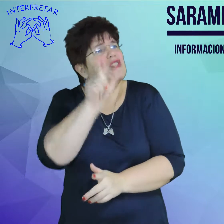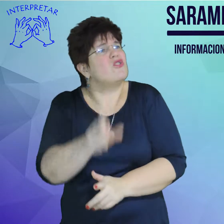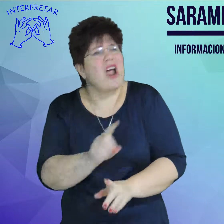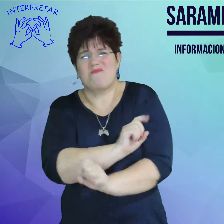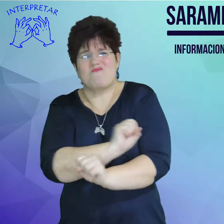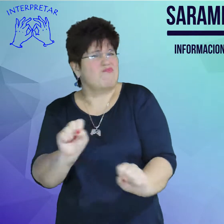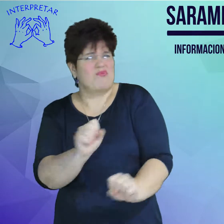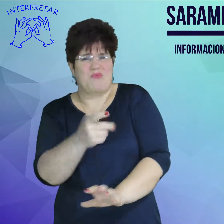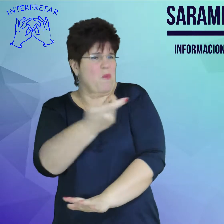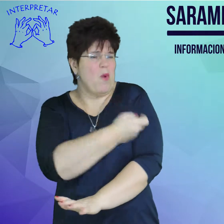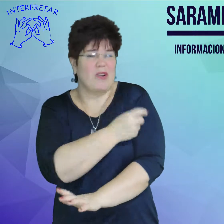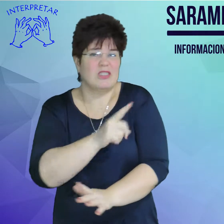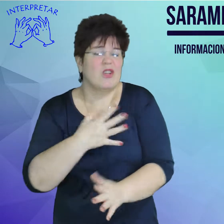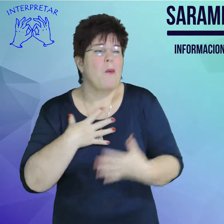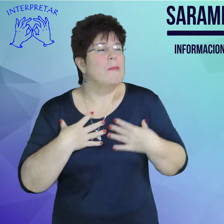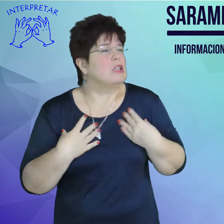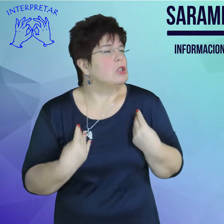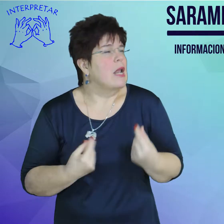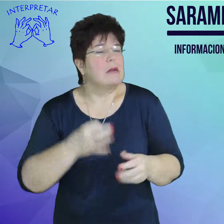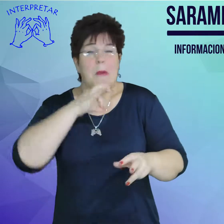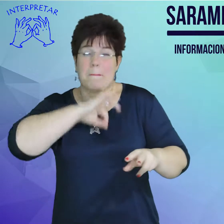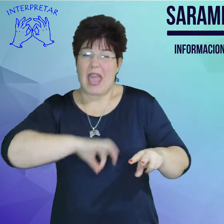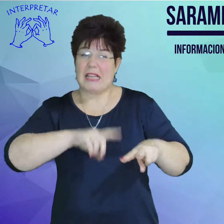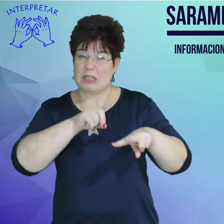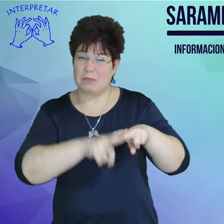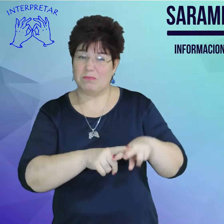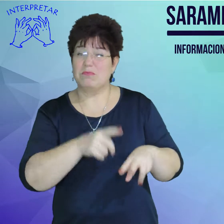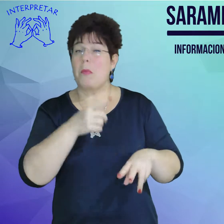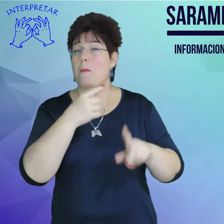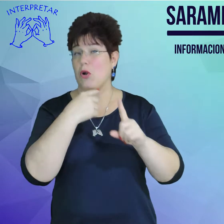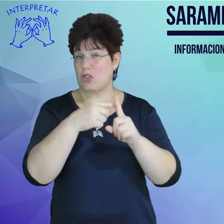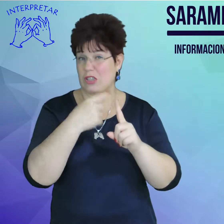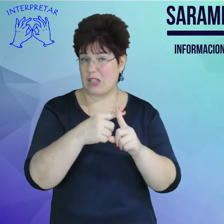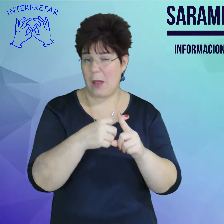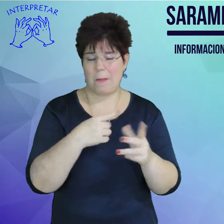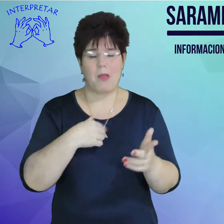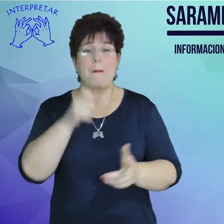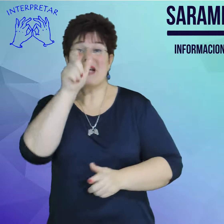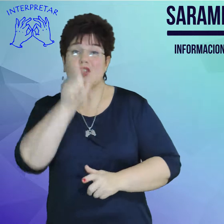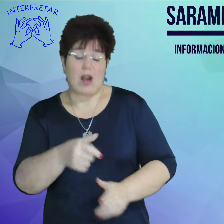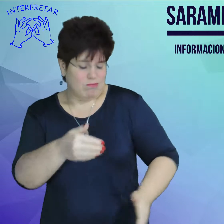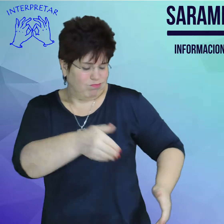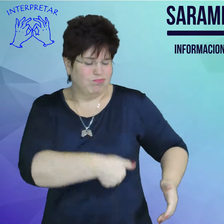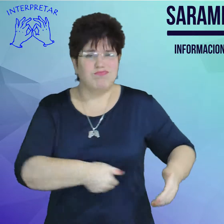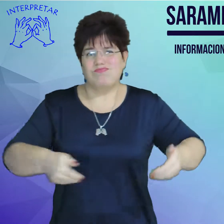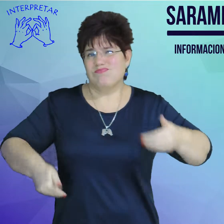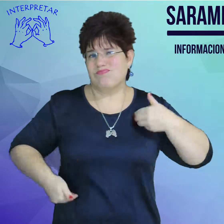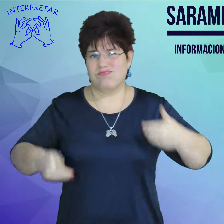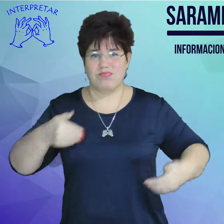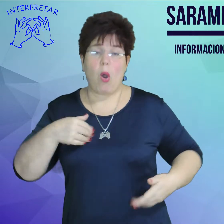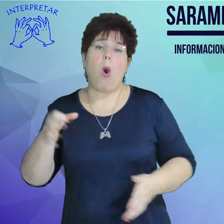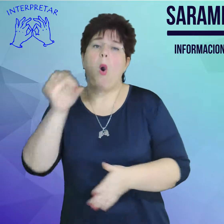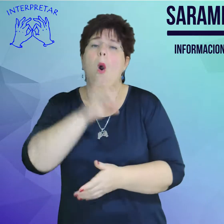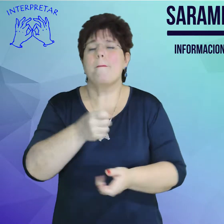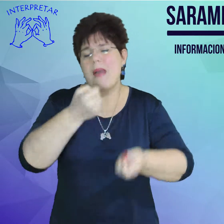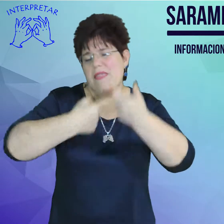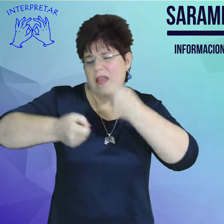por ejemplo pacientes VIH positivos, trasplantados u otras personas que tomen inmunosupresores, por ejemplo personas con enfermedades